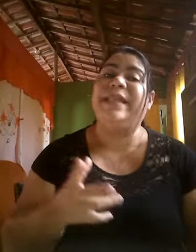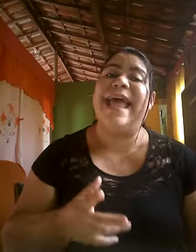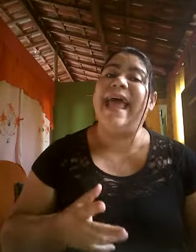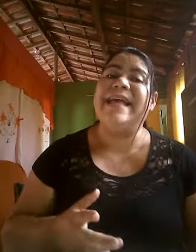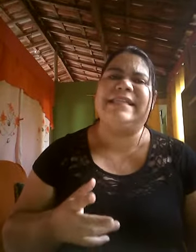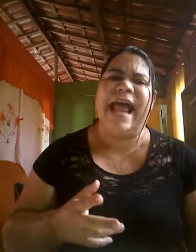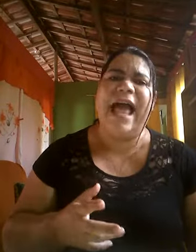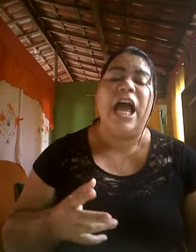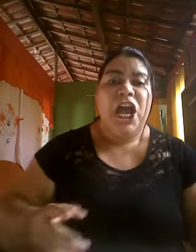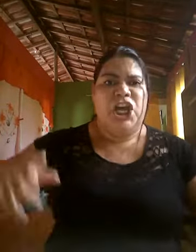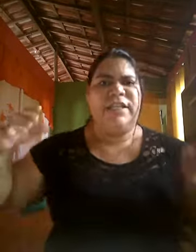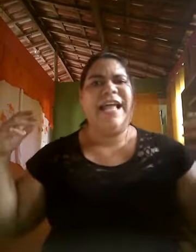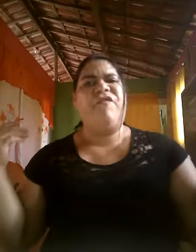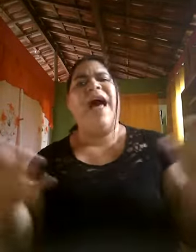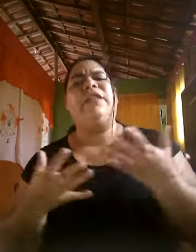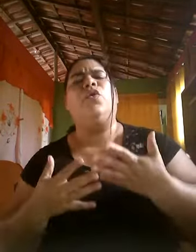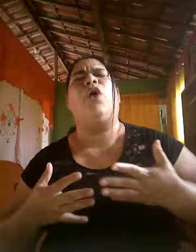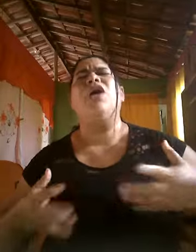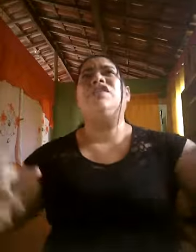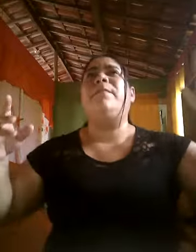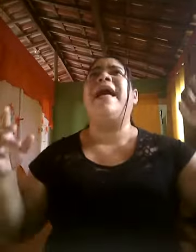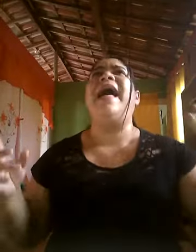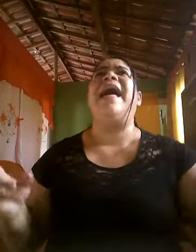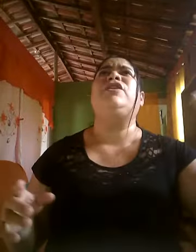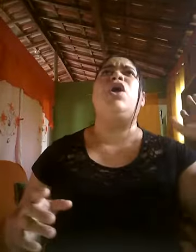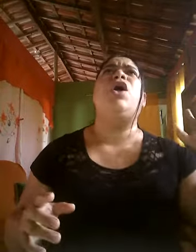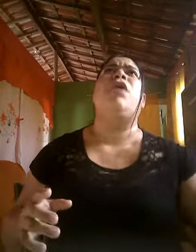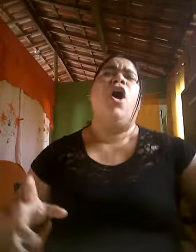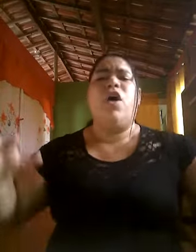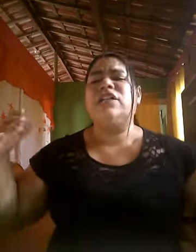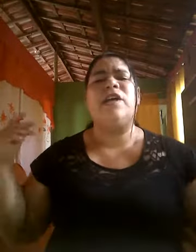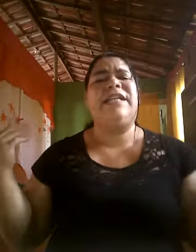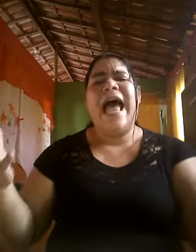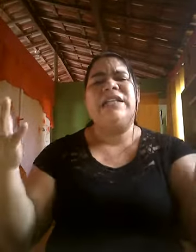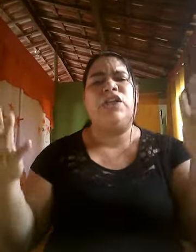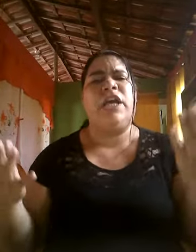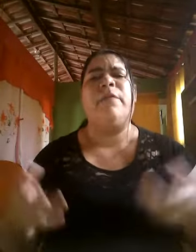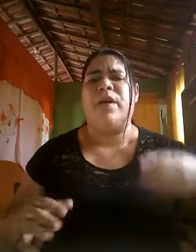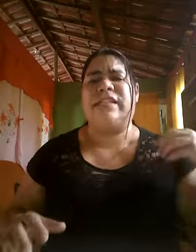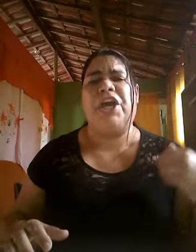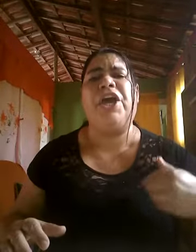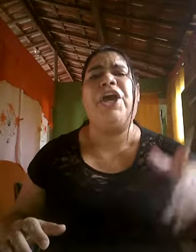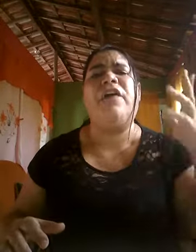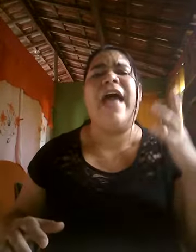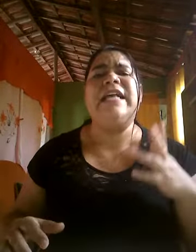tua destra, isso é fato consumado. Os meus casos impossíveis,